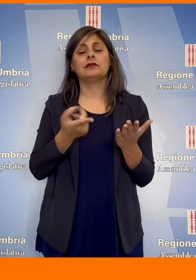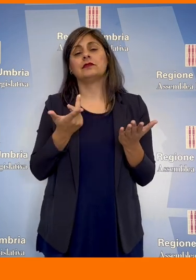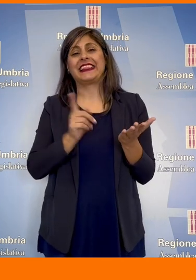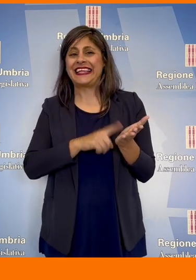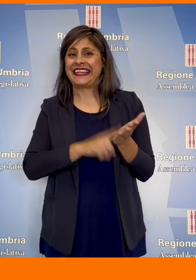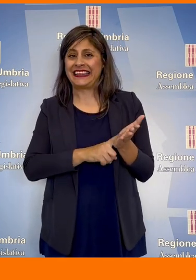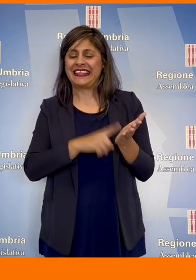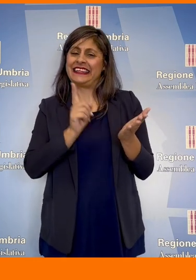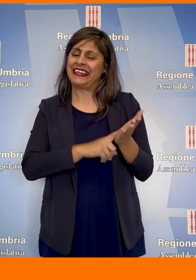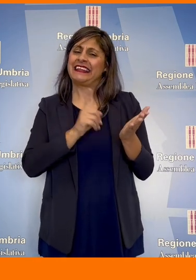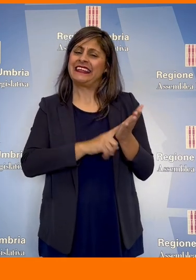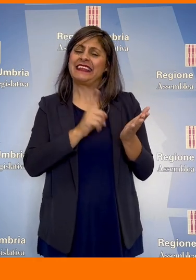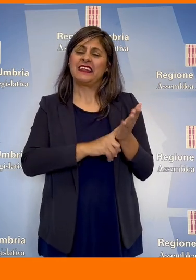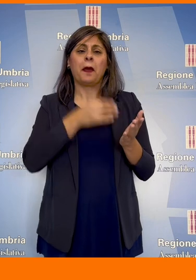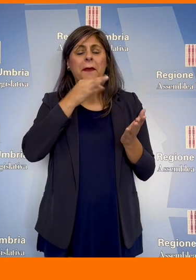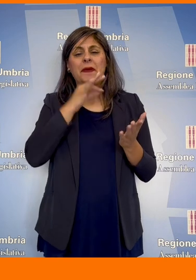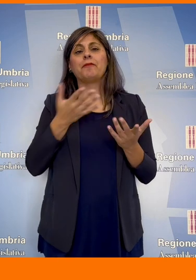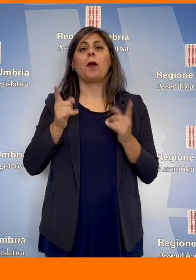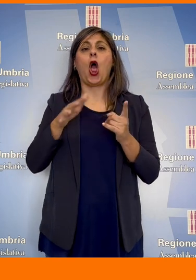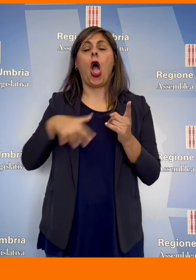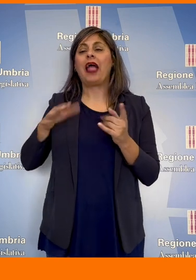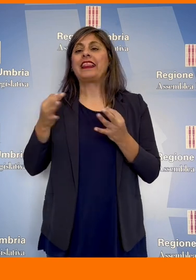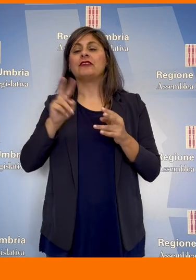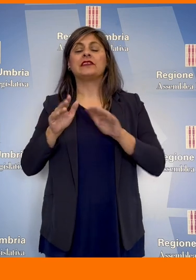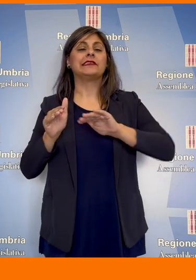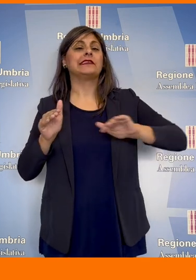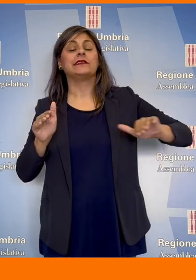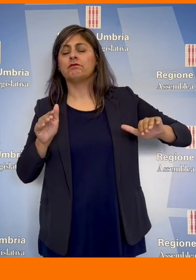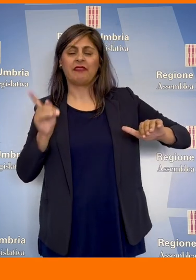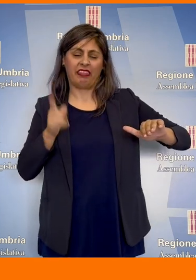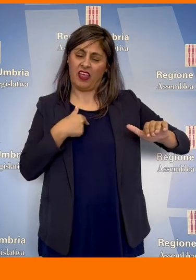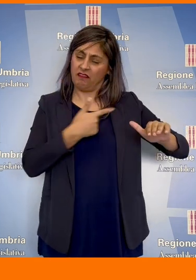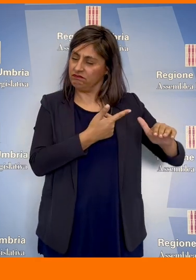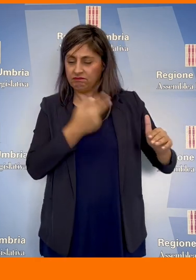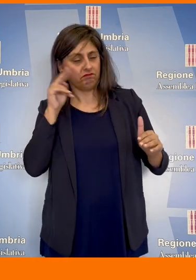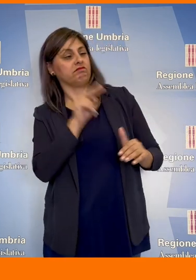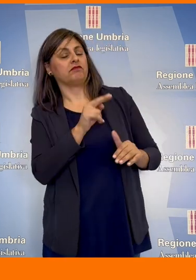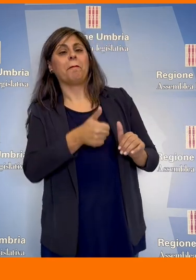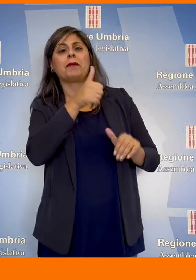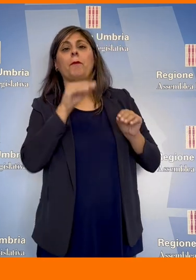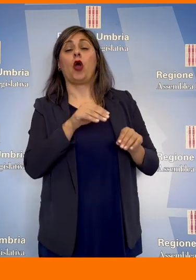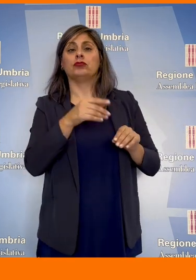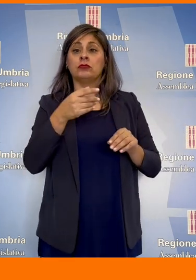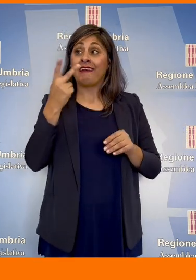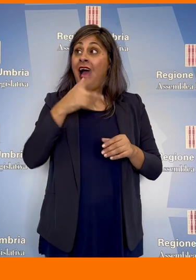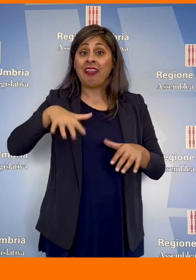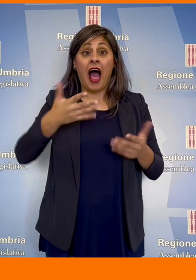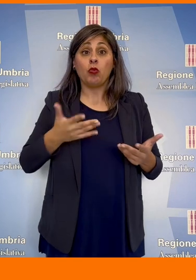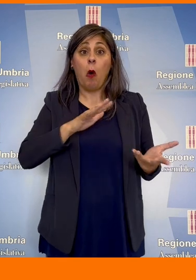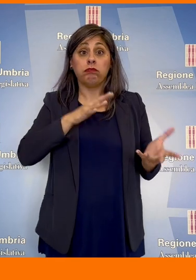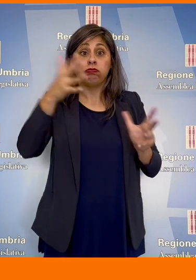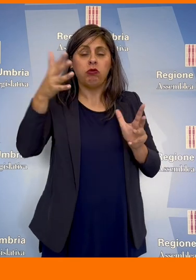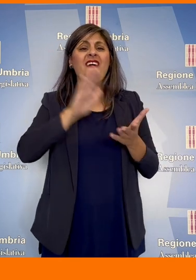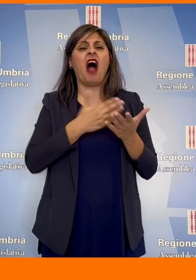diritti che è troppo spesso la logica del politicamente corretto ammesso da parte. Si tiene conto di una realtà in evoluzione e di un progressivo